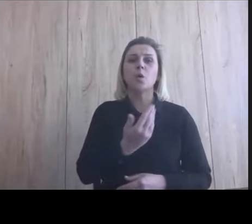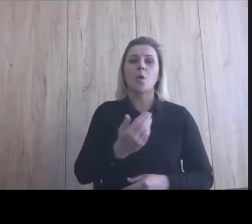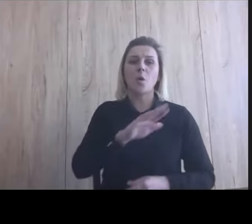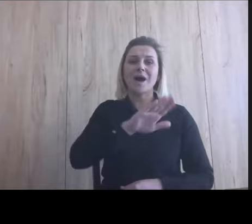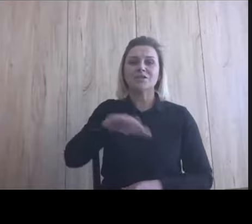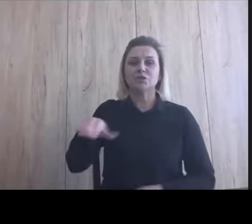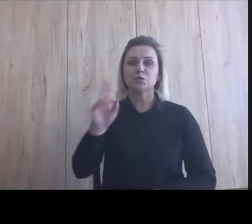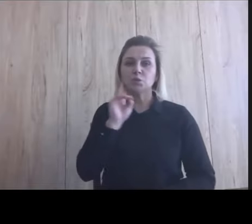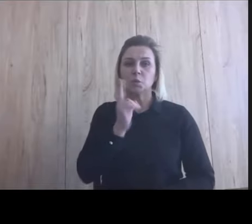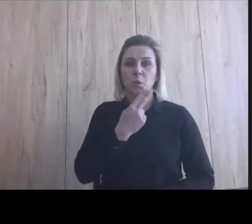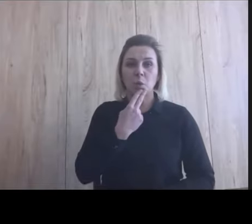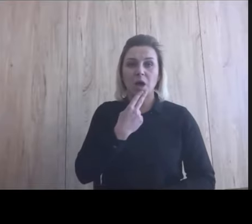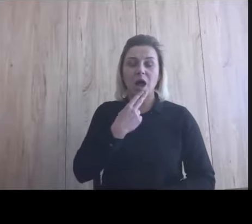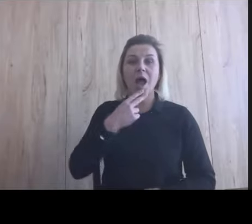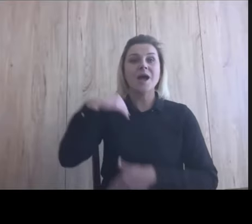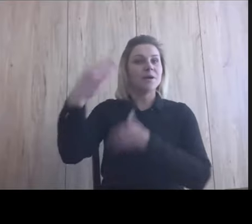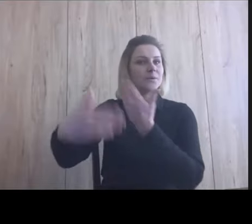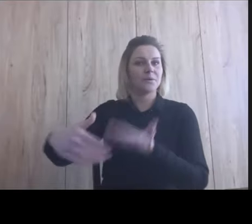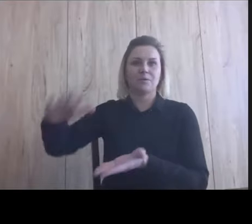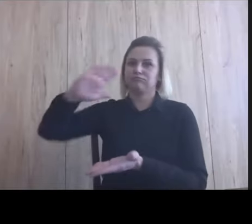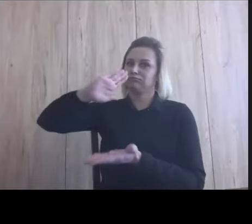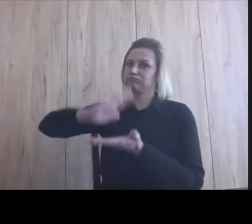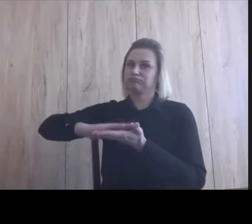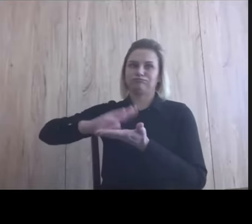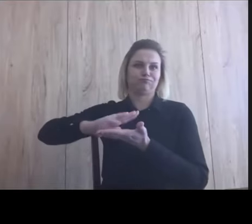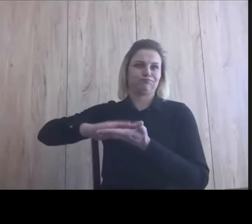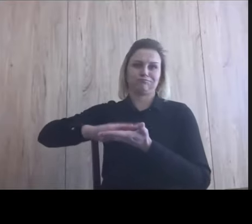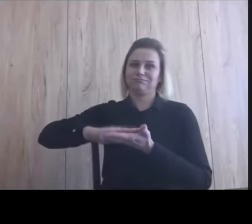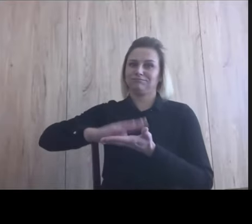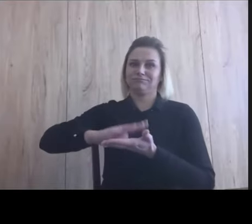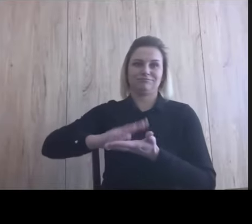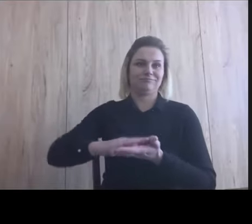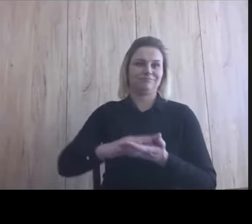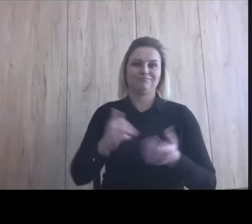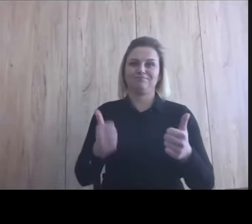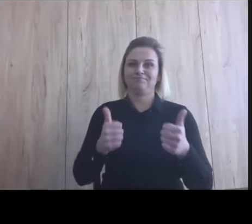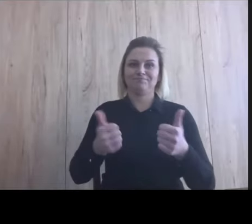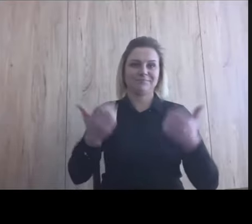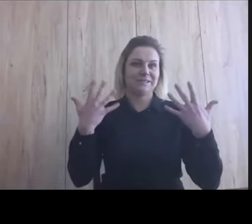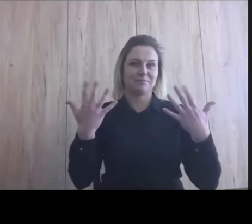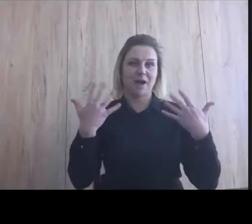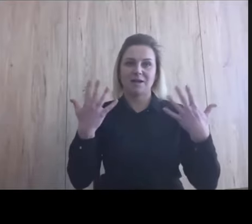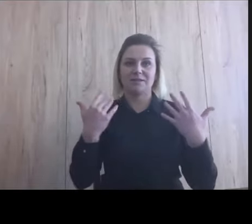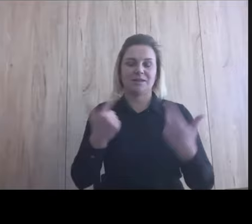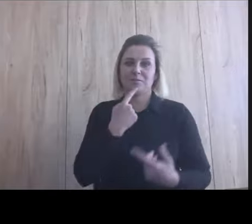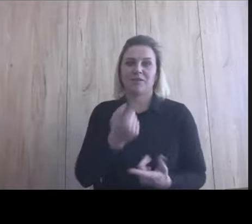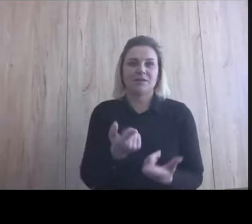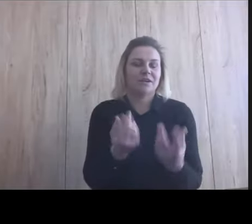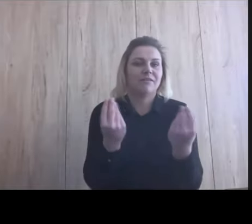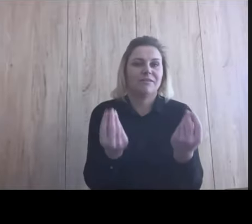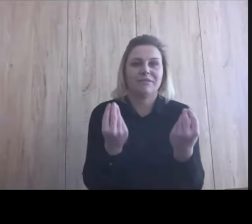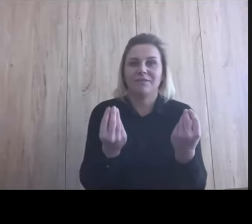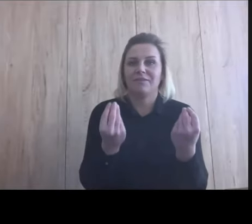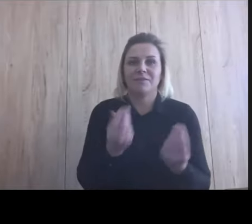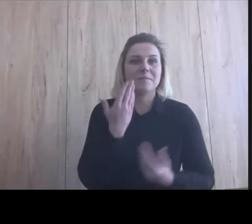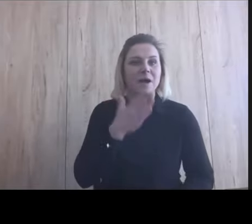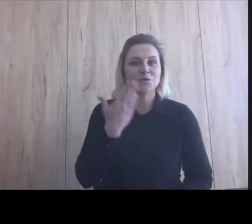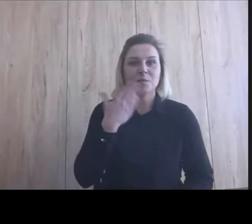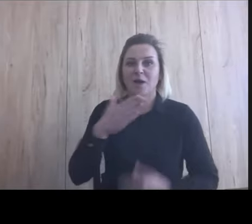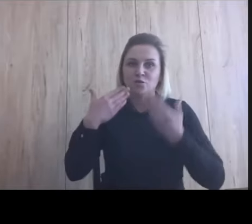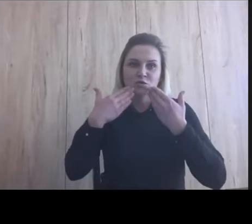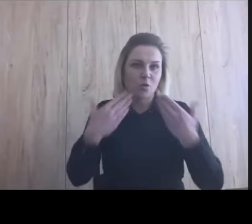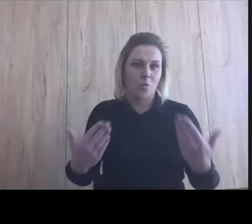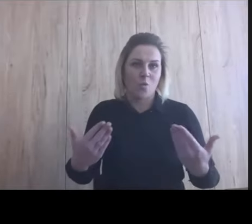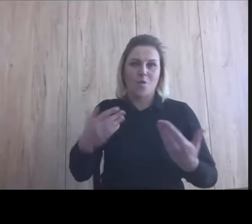dostaliśmy gromkie brawa naprawdę za spacer. I powiedzieli, że to jest w ogóle fenomenalne i oni bardzo, bardzo dziękują za to